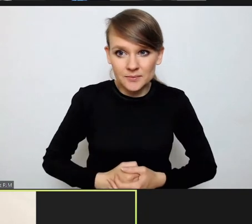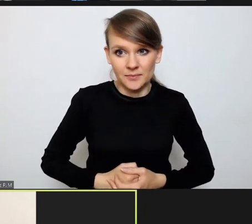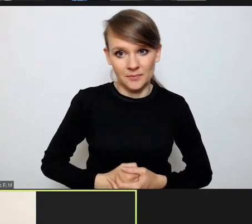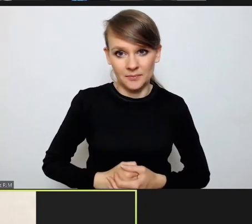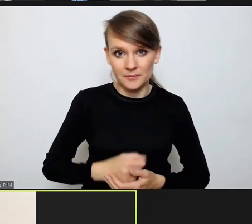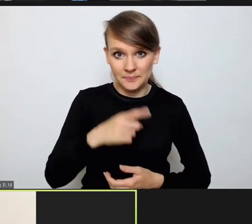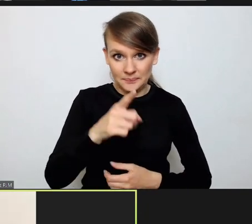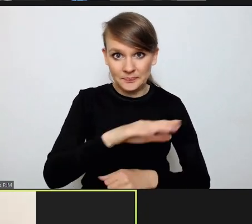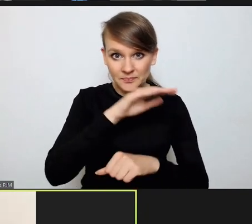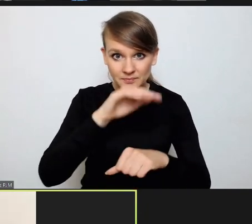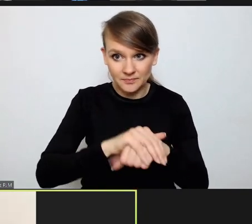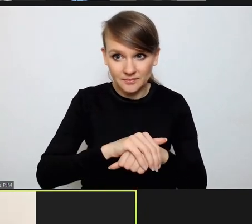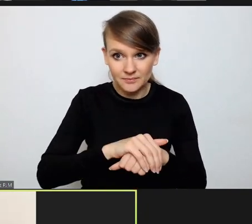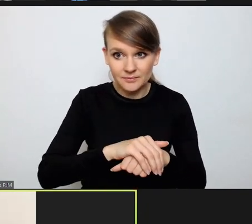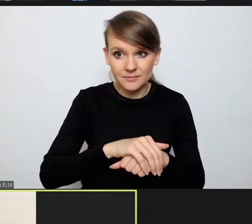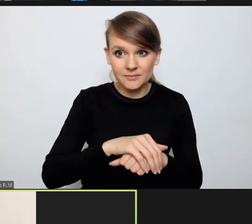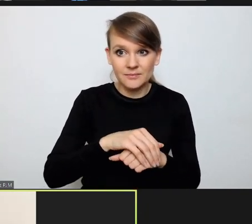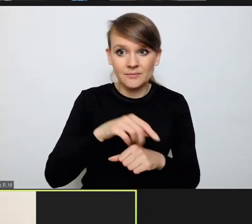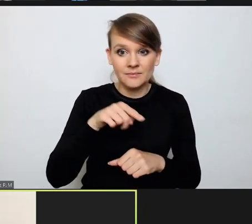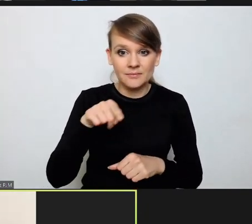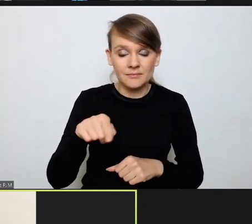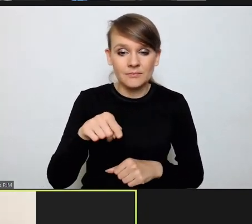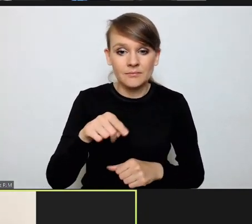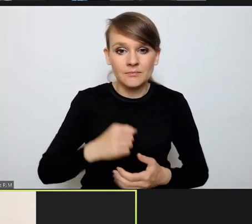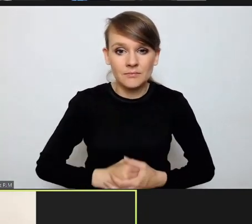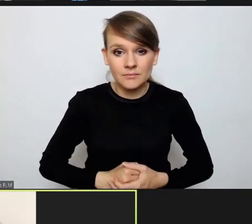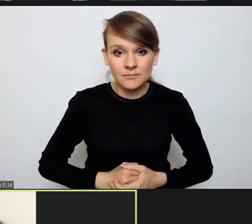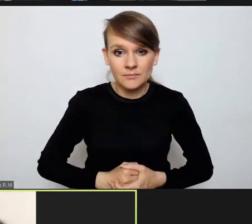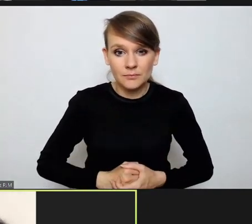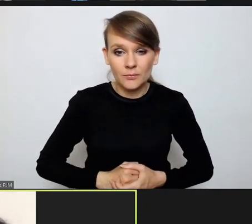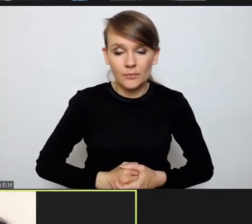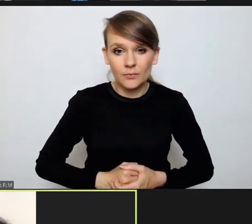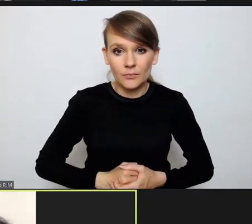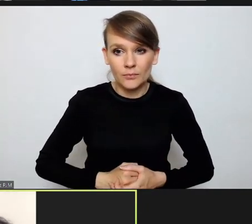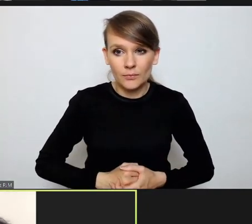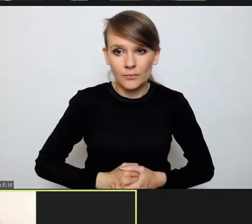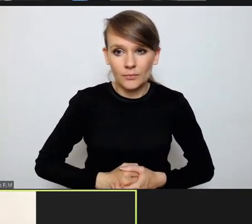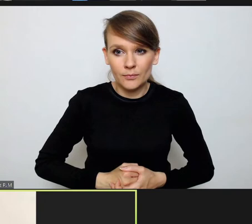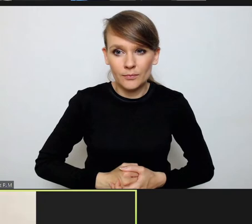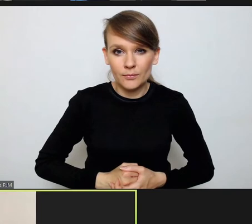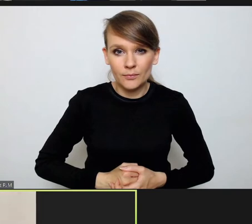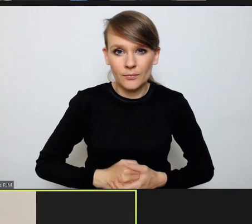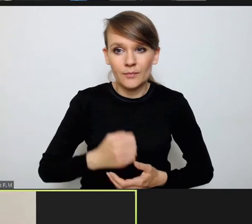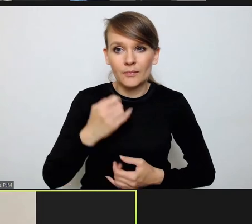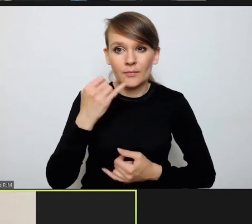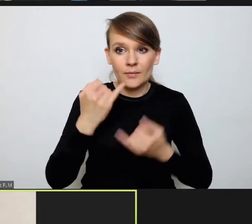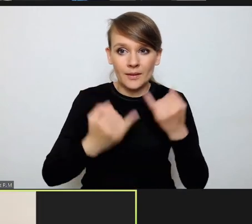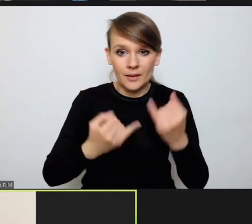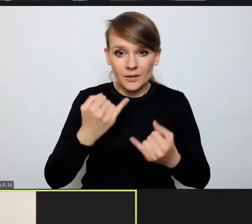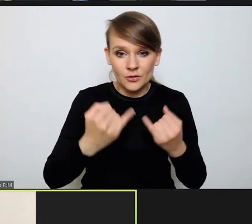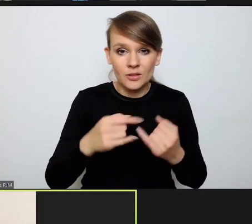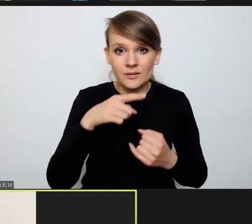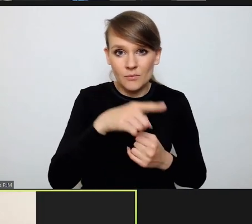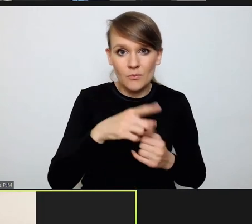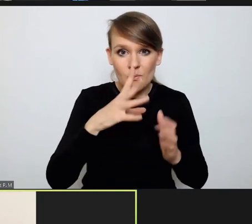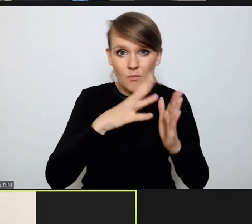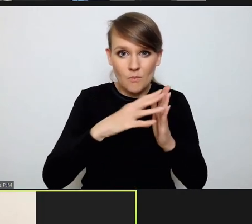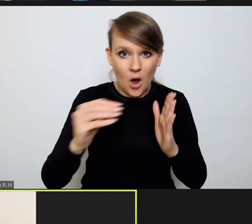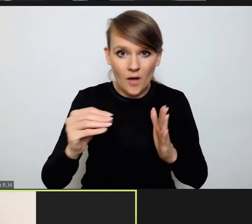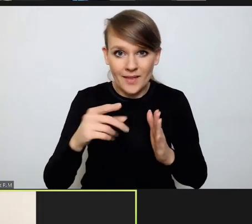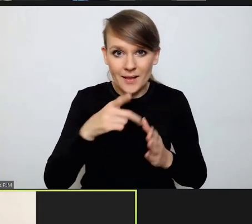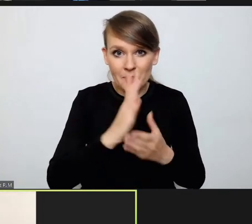zgodziłby się z taką oto tezą, że jeżeli ten model funkcjonowania